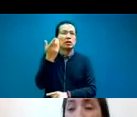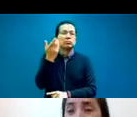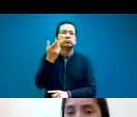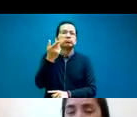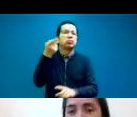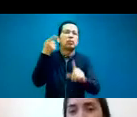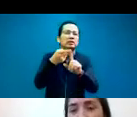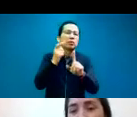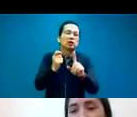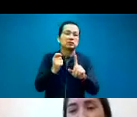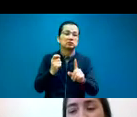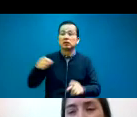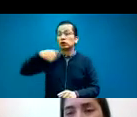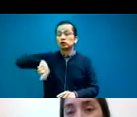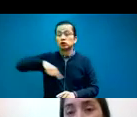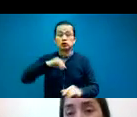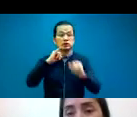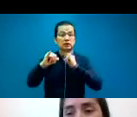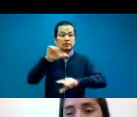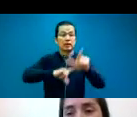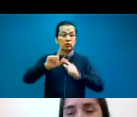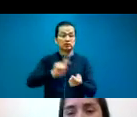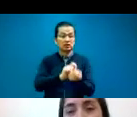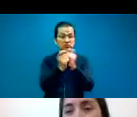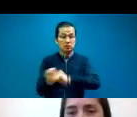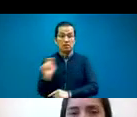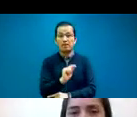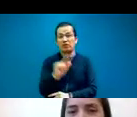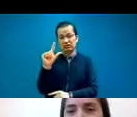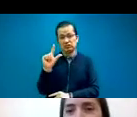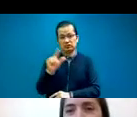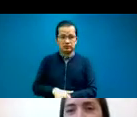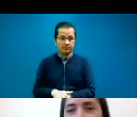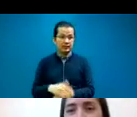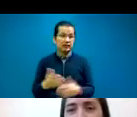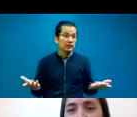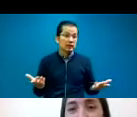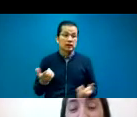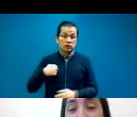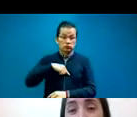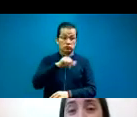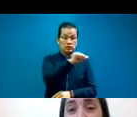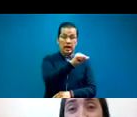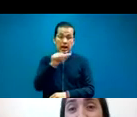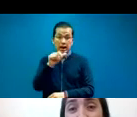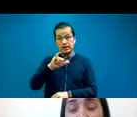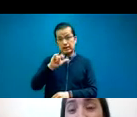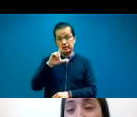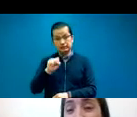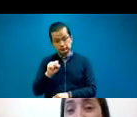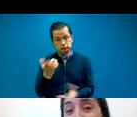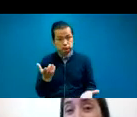profesionalización de los intérpretes de lengua de señas, y bueno, desde ahí invitamos a que